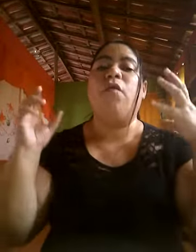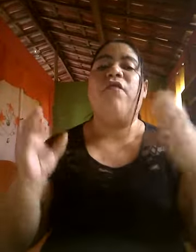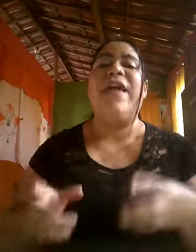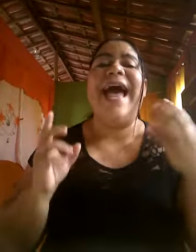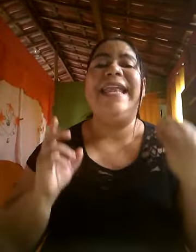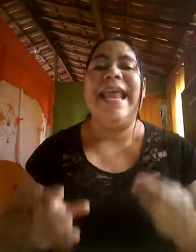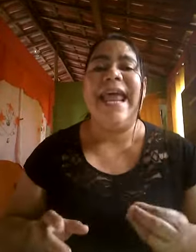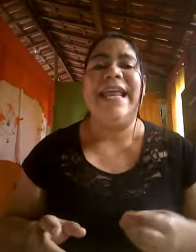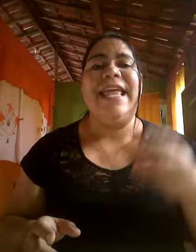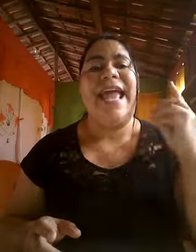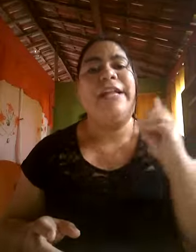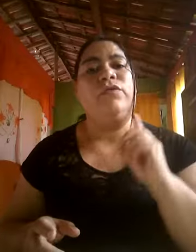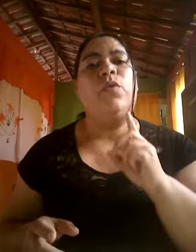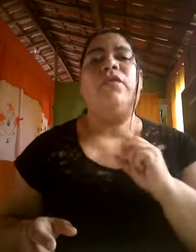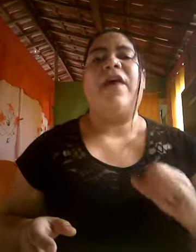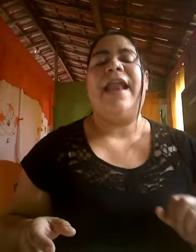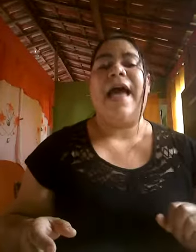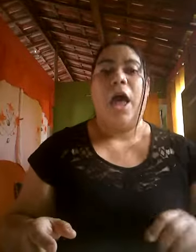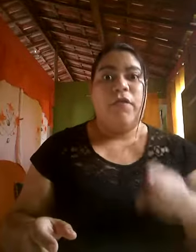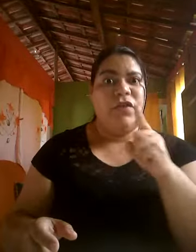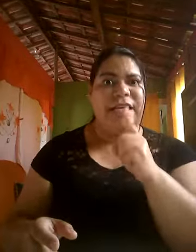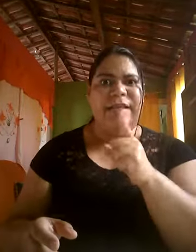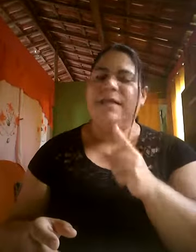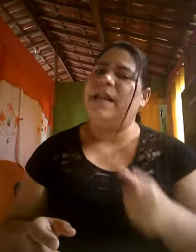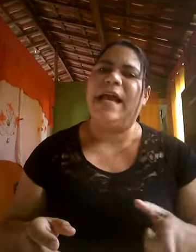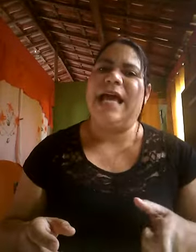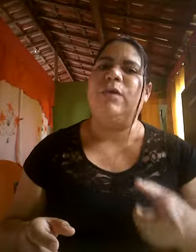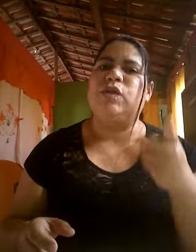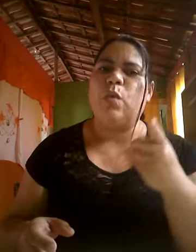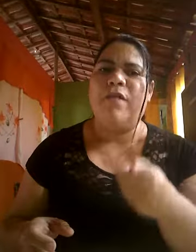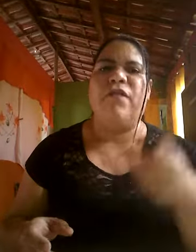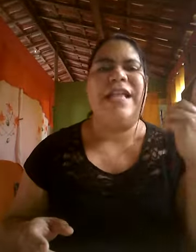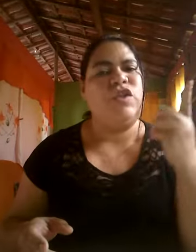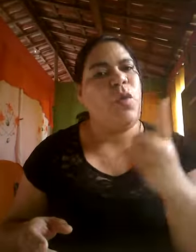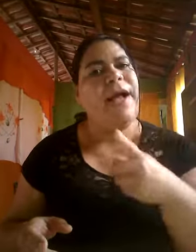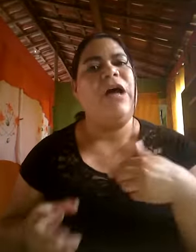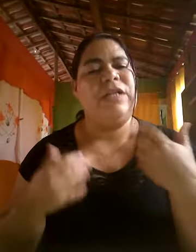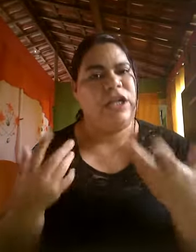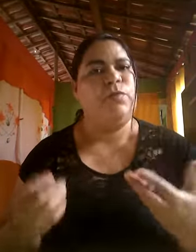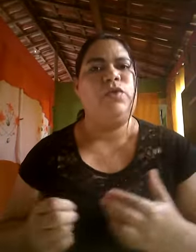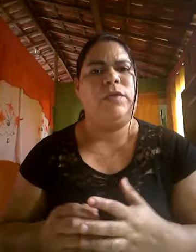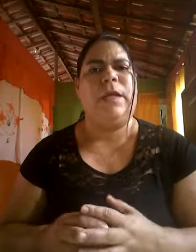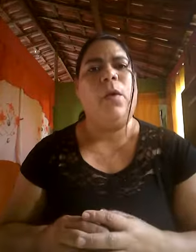confia nele e ele tudo fará. Você tem entregado a sua vida, sua causa nas mãos do Senhor?